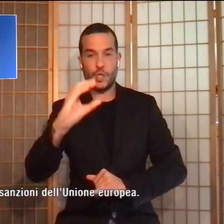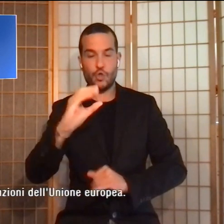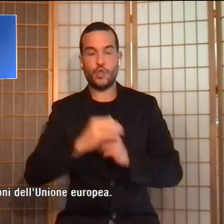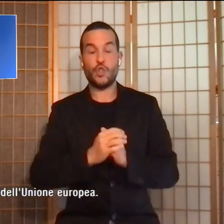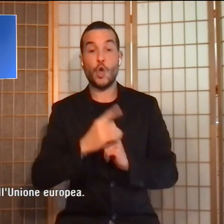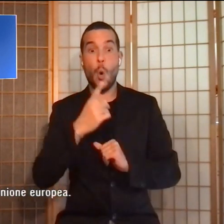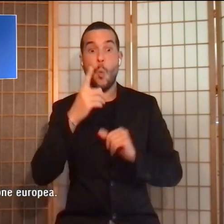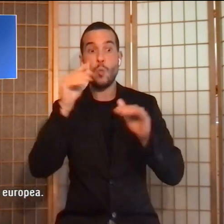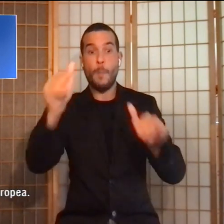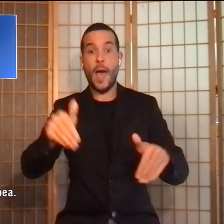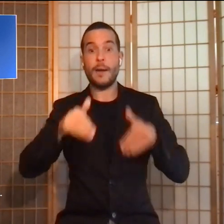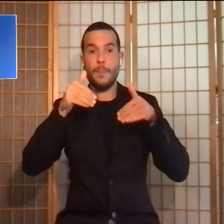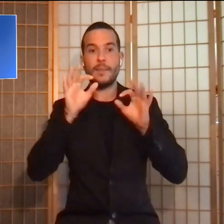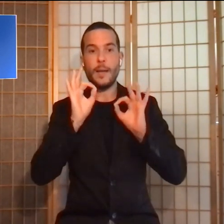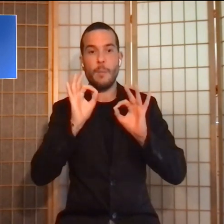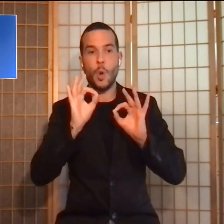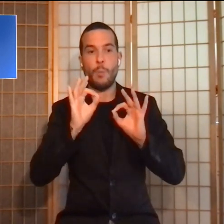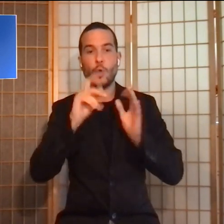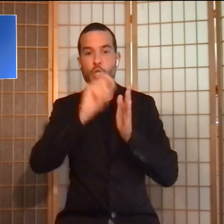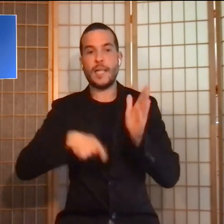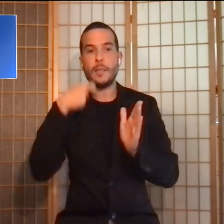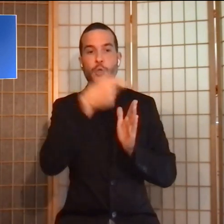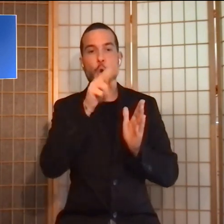dalle sanzioni dell'Unione Europea.